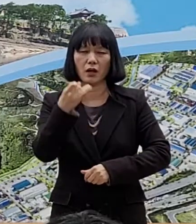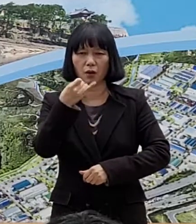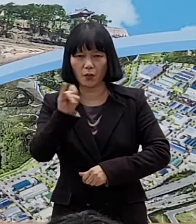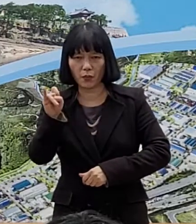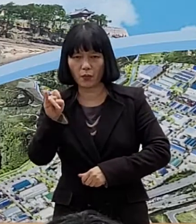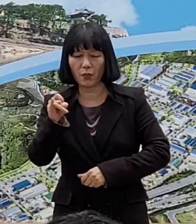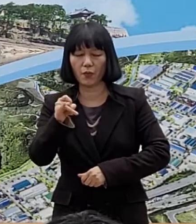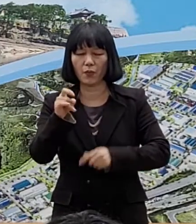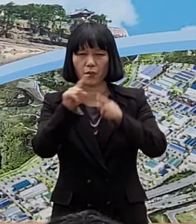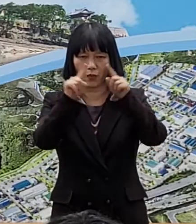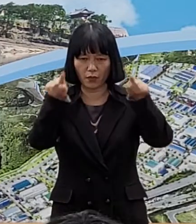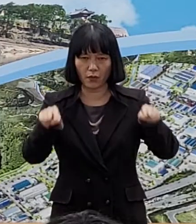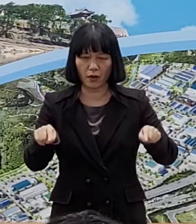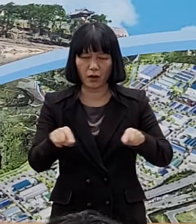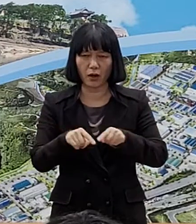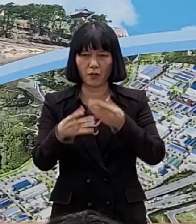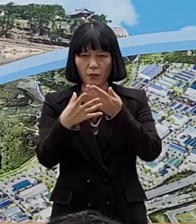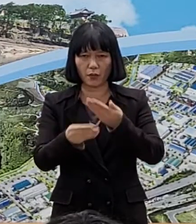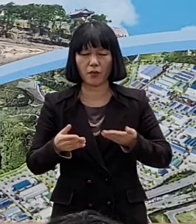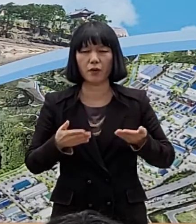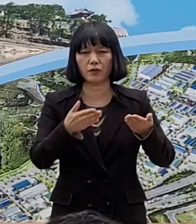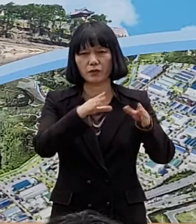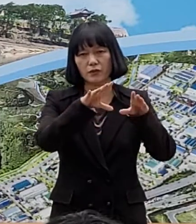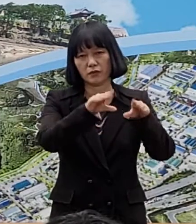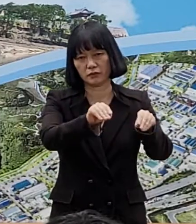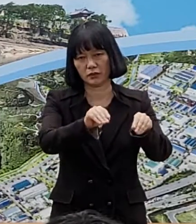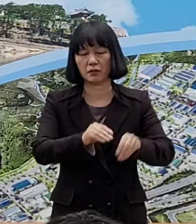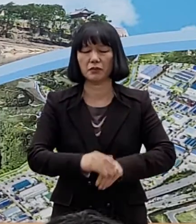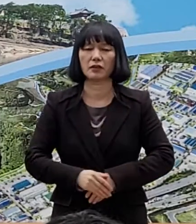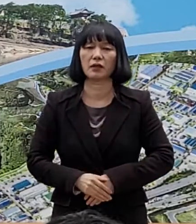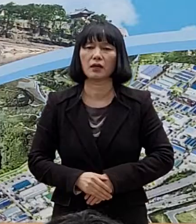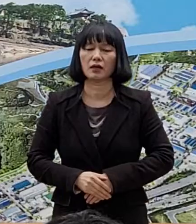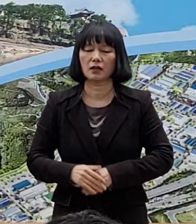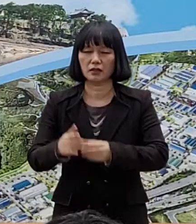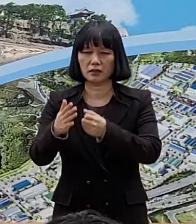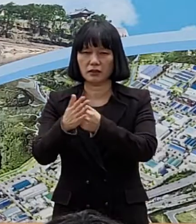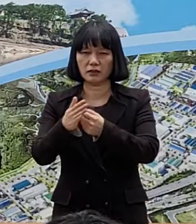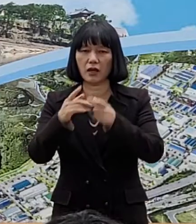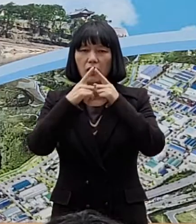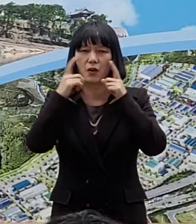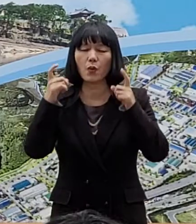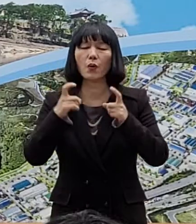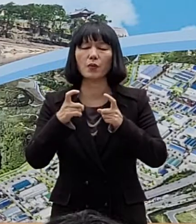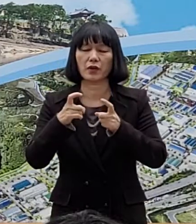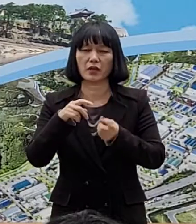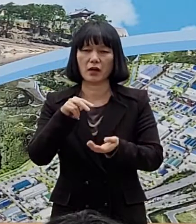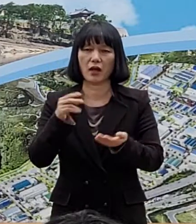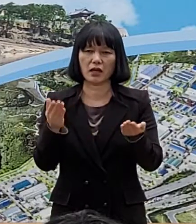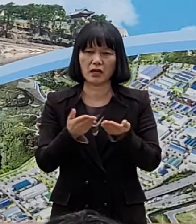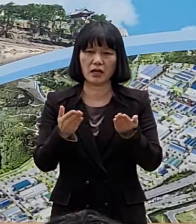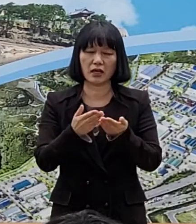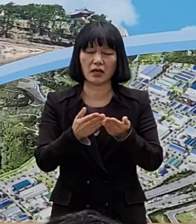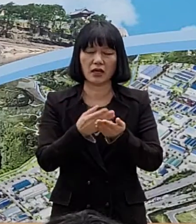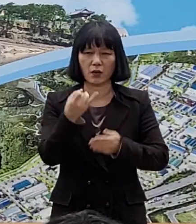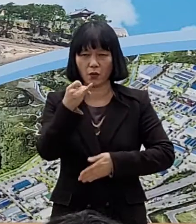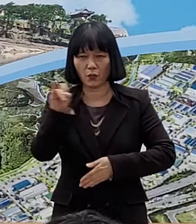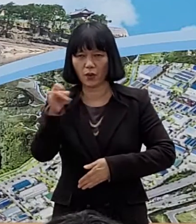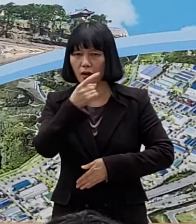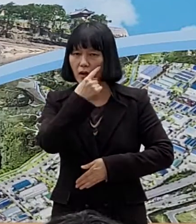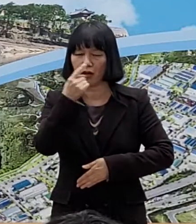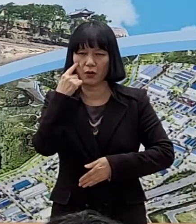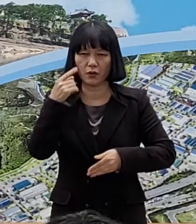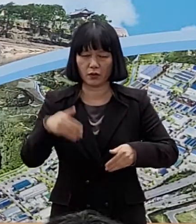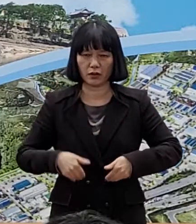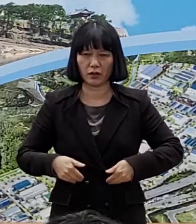발급 업무가 중단됩니다. 따라서 개인적인 용도로 음성 확인서가